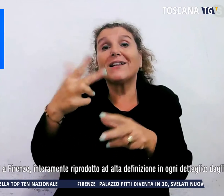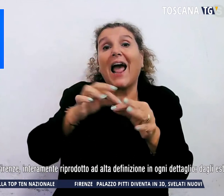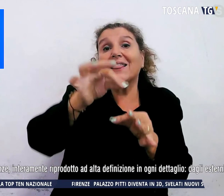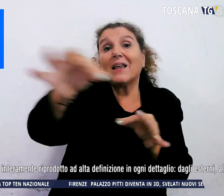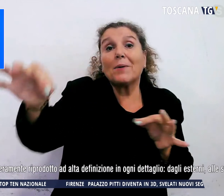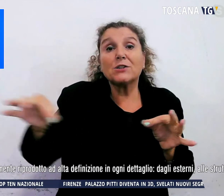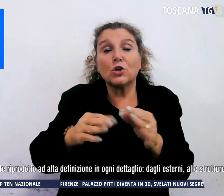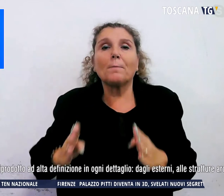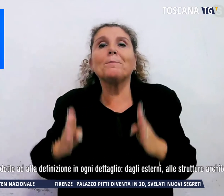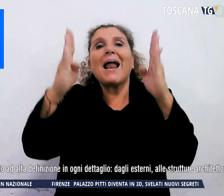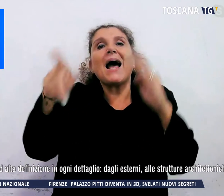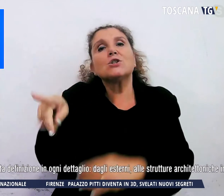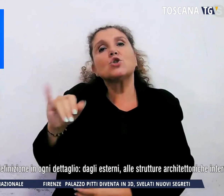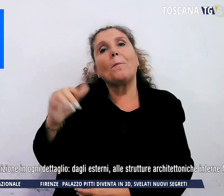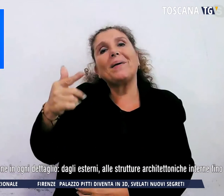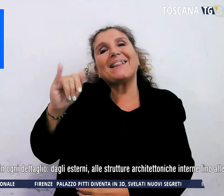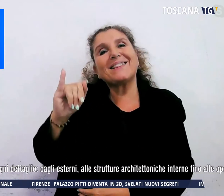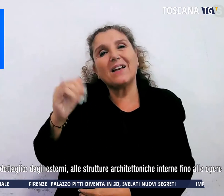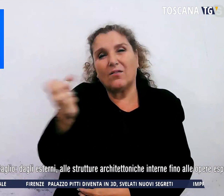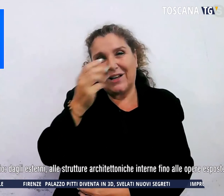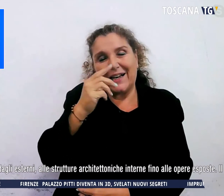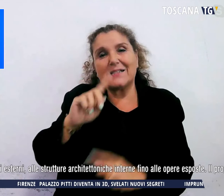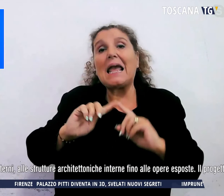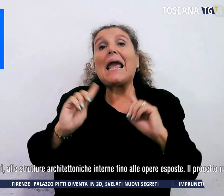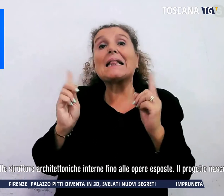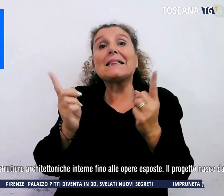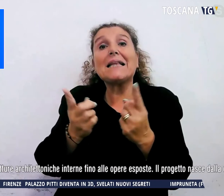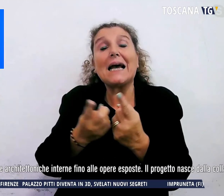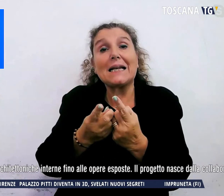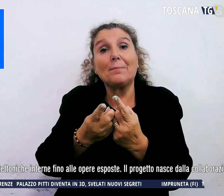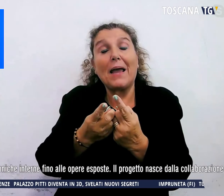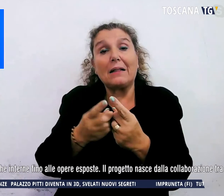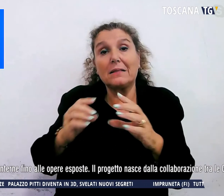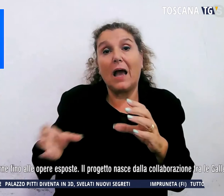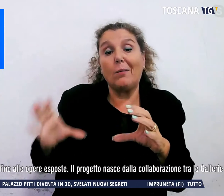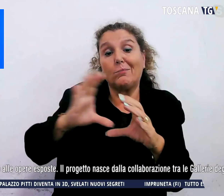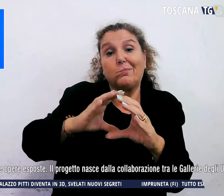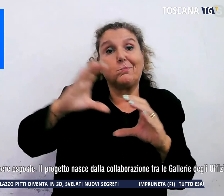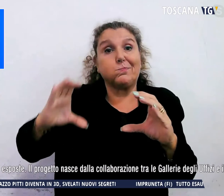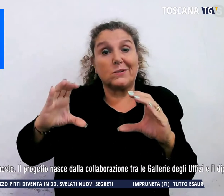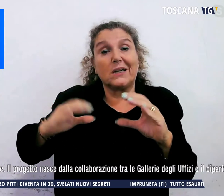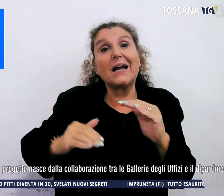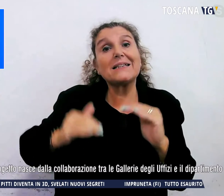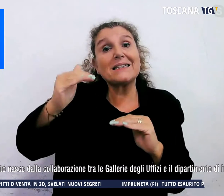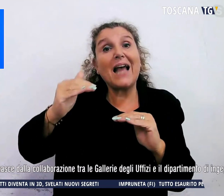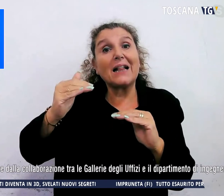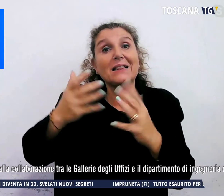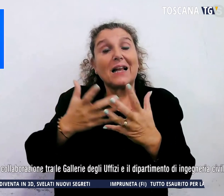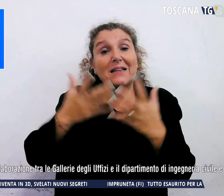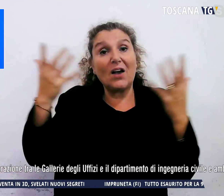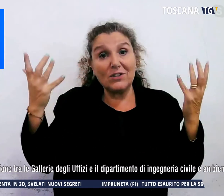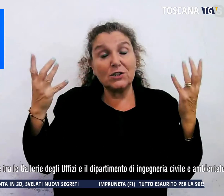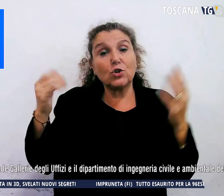Pitti a Firenze, interamente riprodotto ad alta definizione in ogni dettaglio.